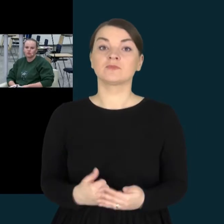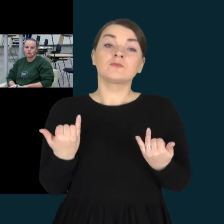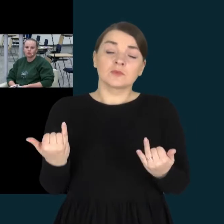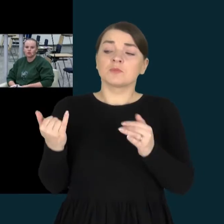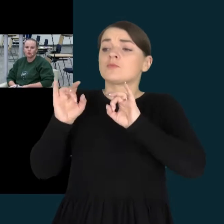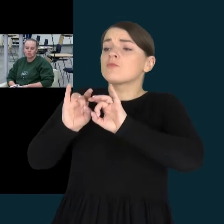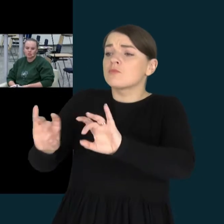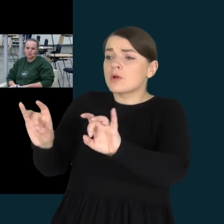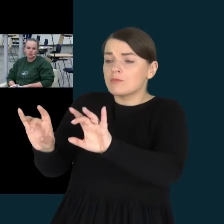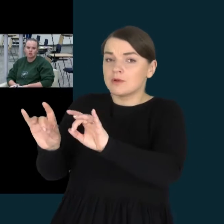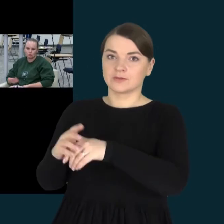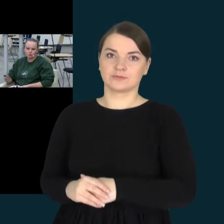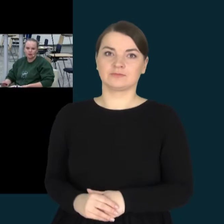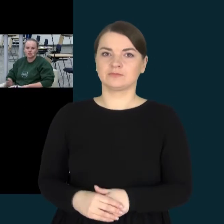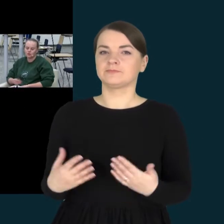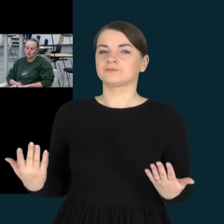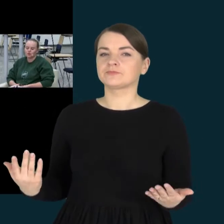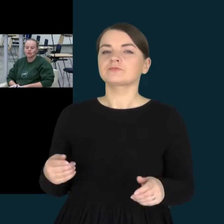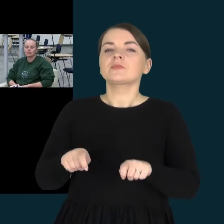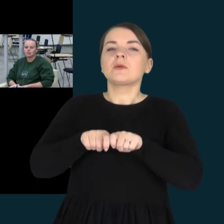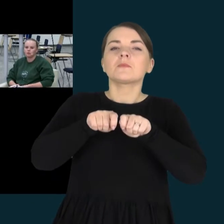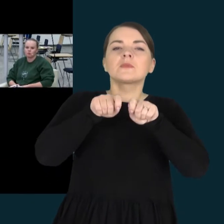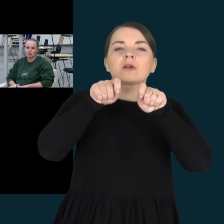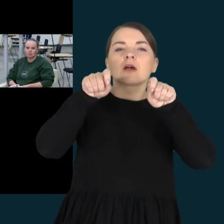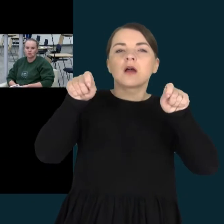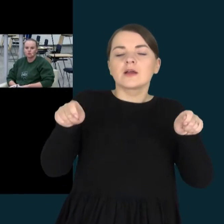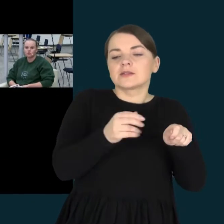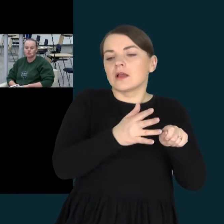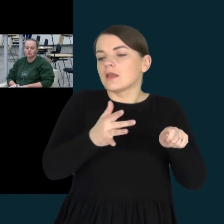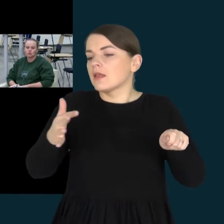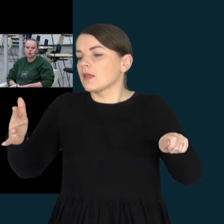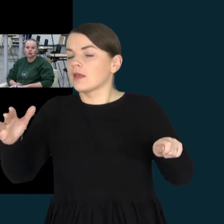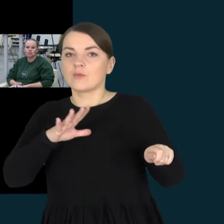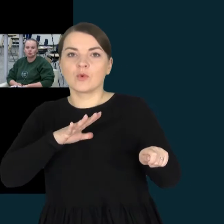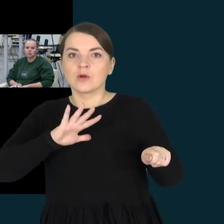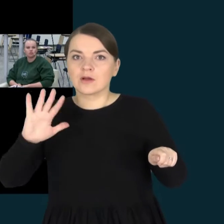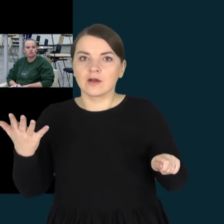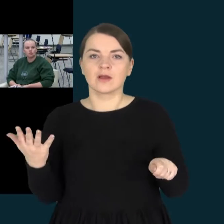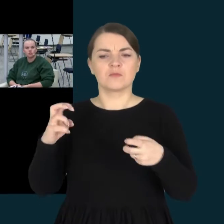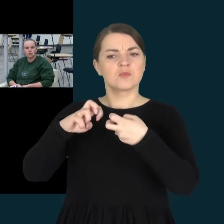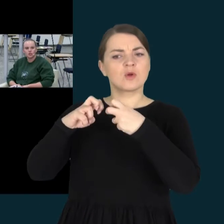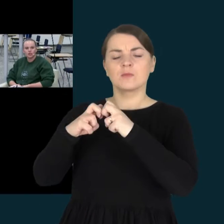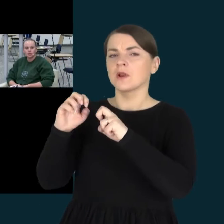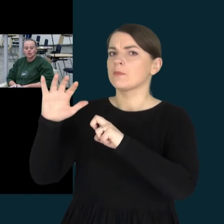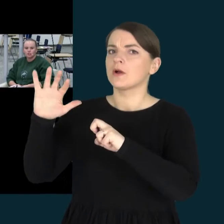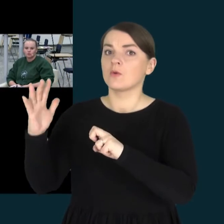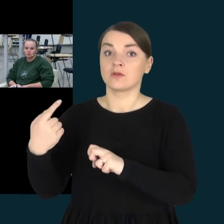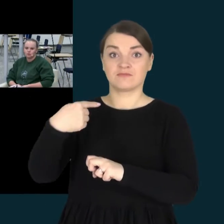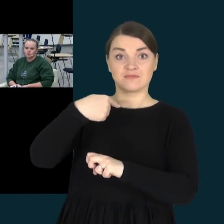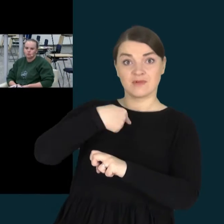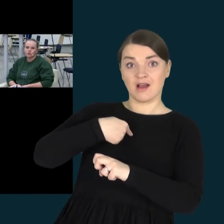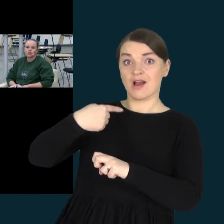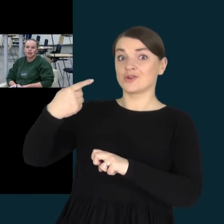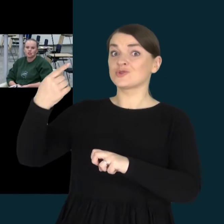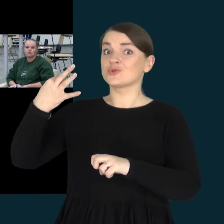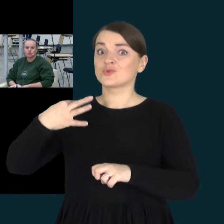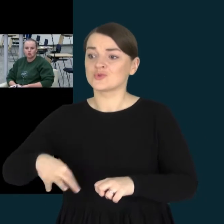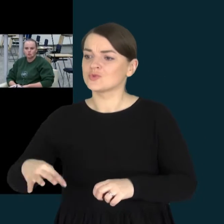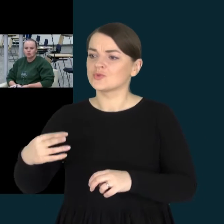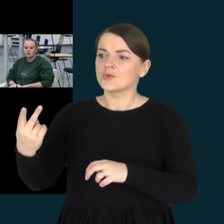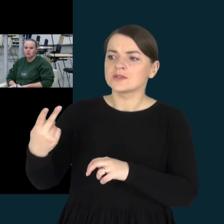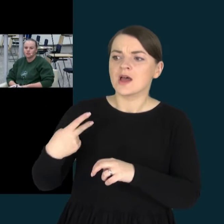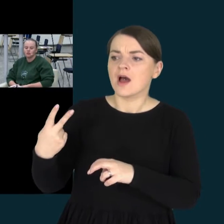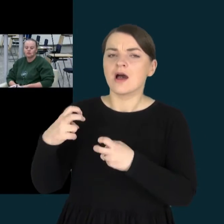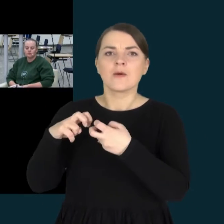Papasakosiu, nuo ko prasidėjo, žinoma, papasakosiu, kokia tai yra problema, su kuo susidūrėjau aš ir mano sunus, ką